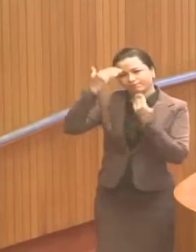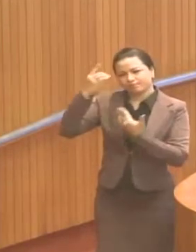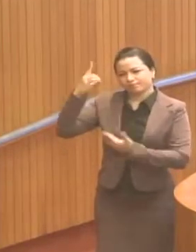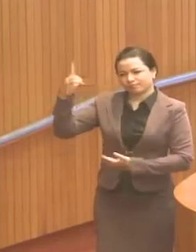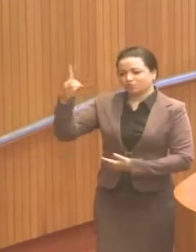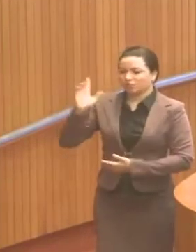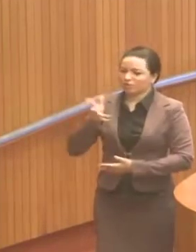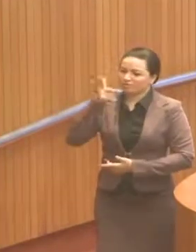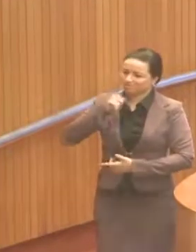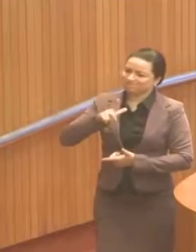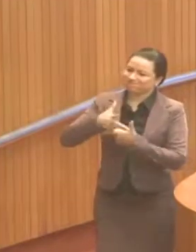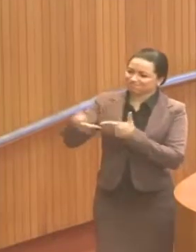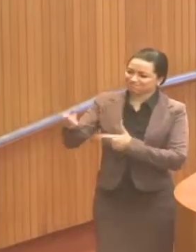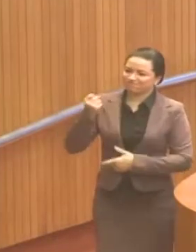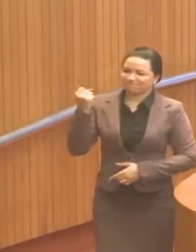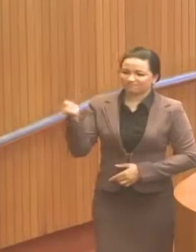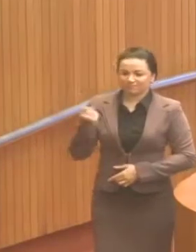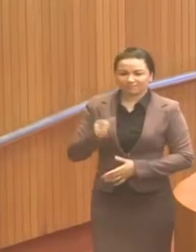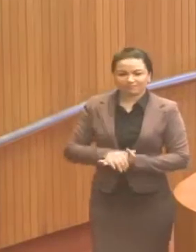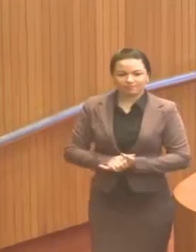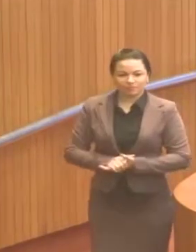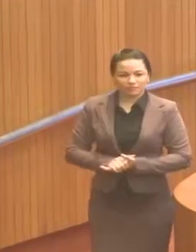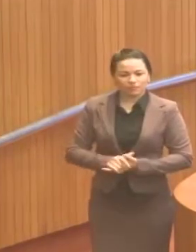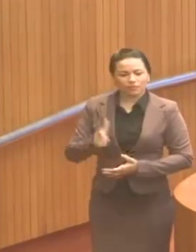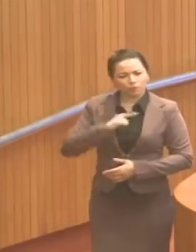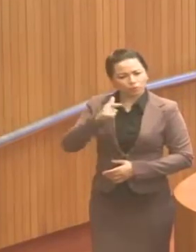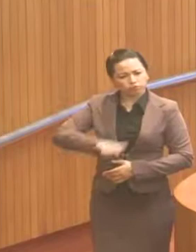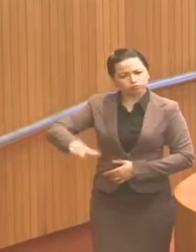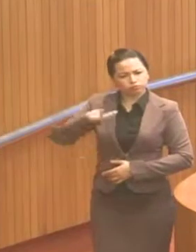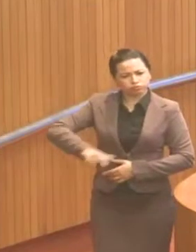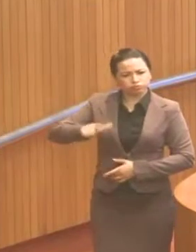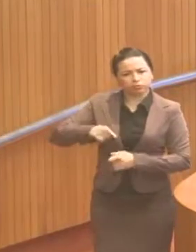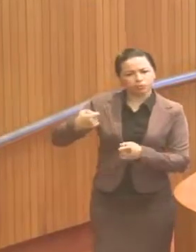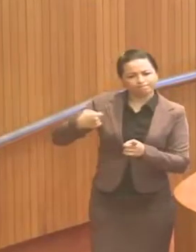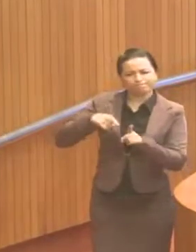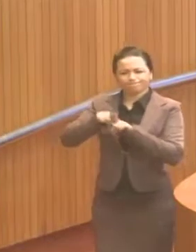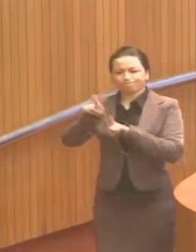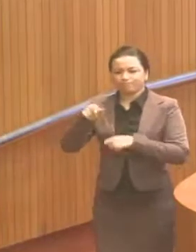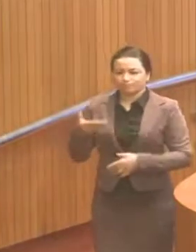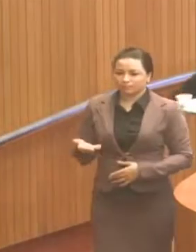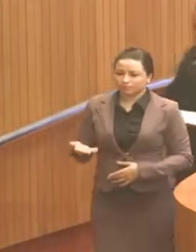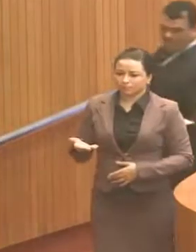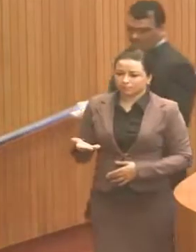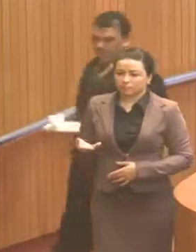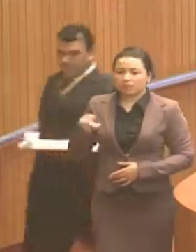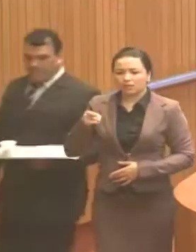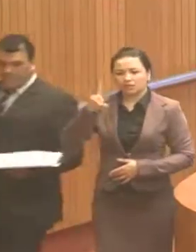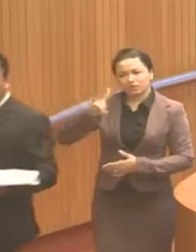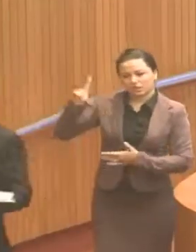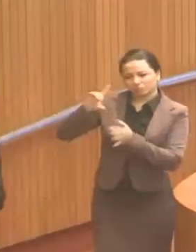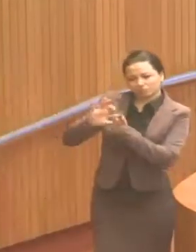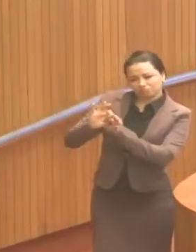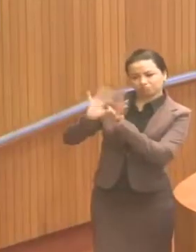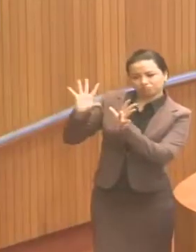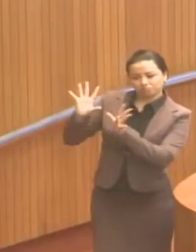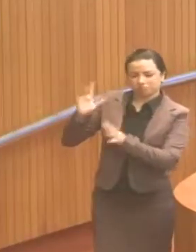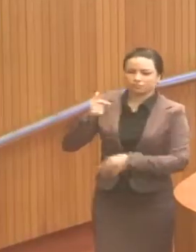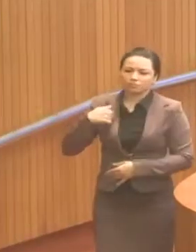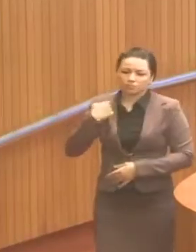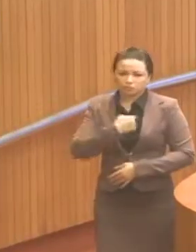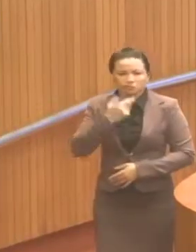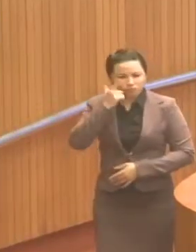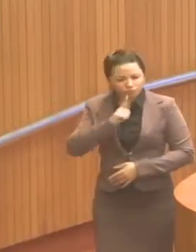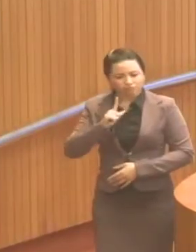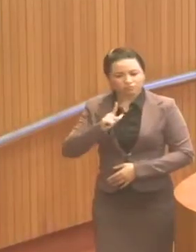foi extremamente vitoriosa. Que venham os novos desafios. Se Deus quiser, vamos vencer